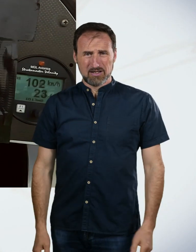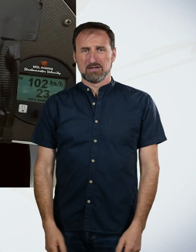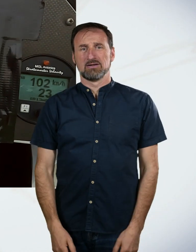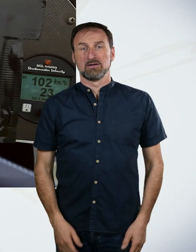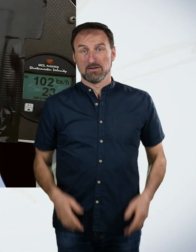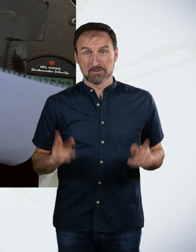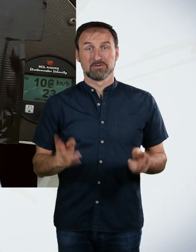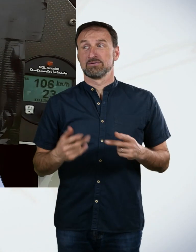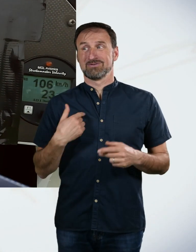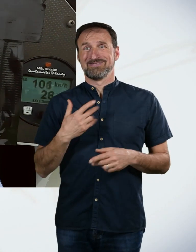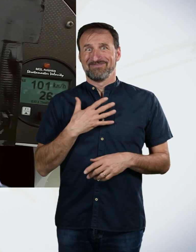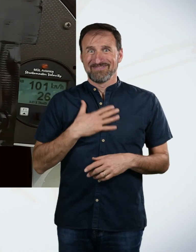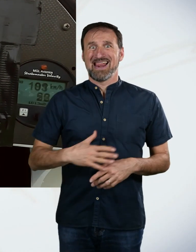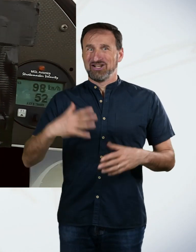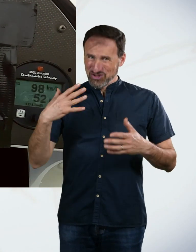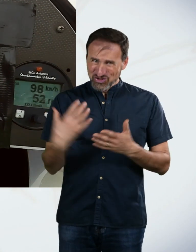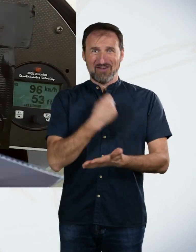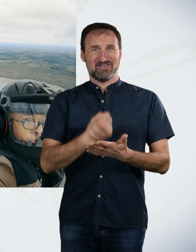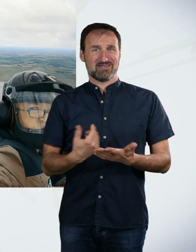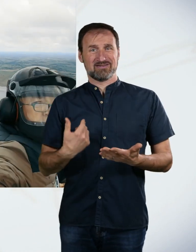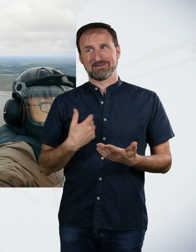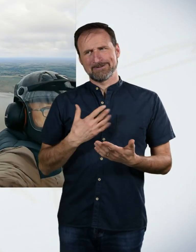Ich wollte das schaffen, ich wollte mich nur auf mich konzentrieren.